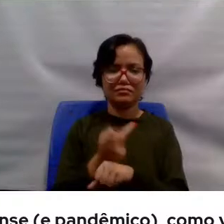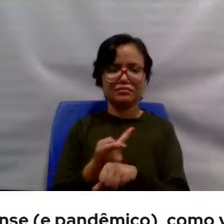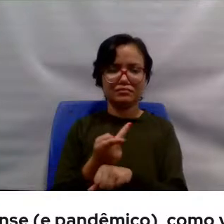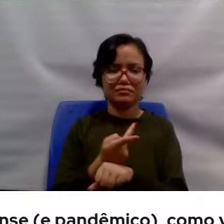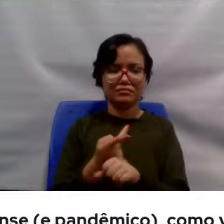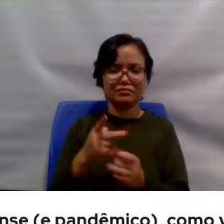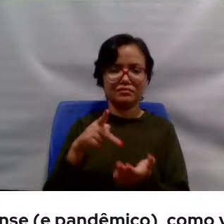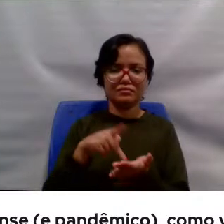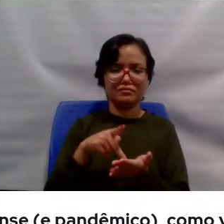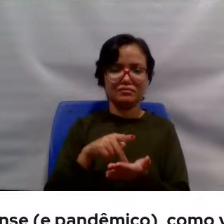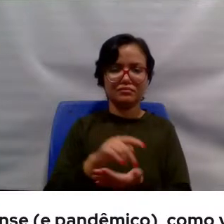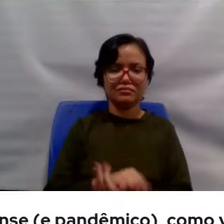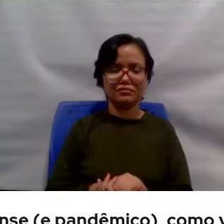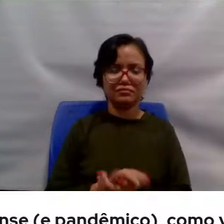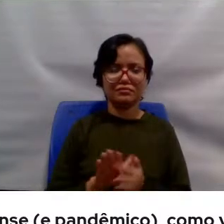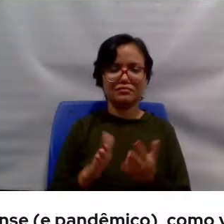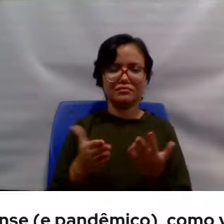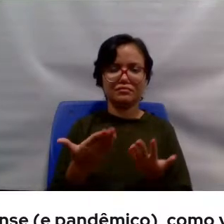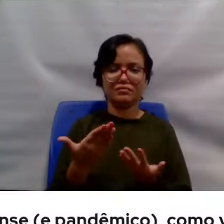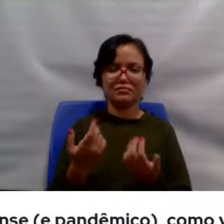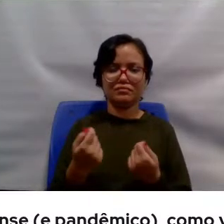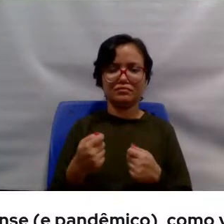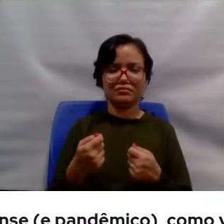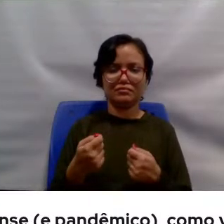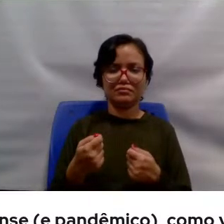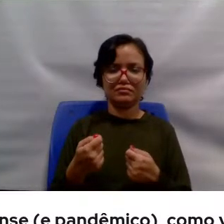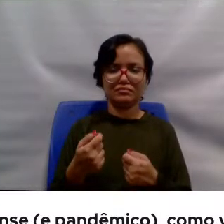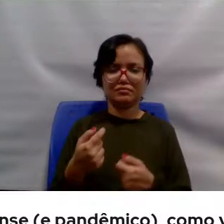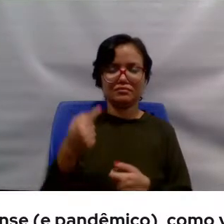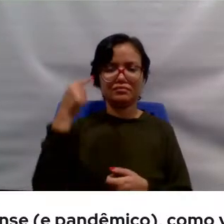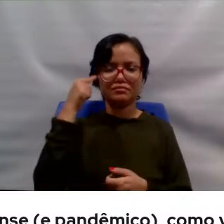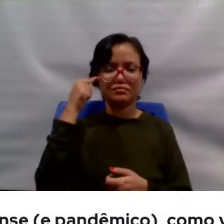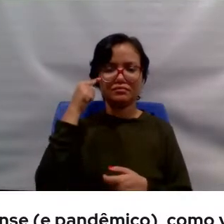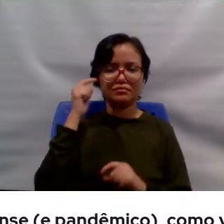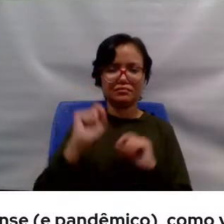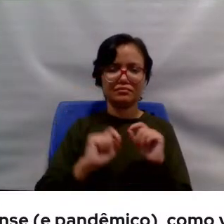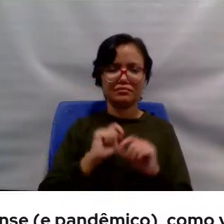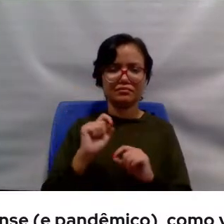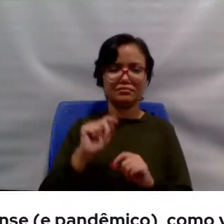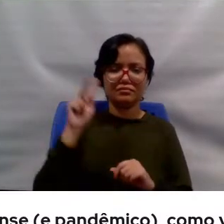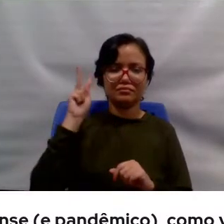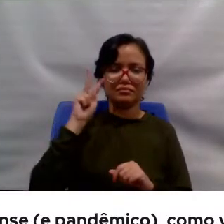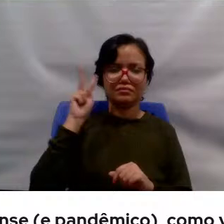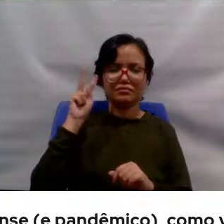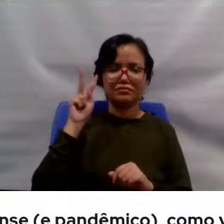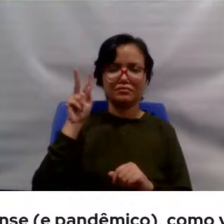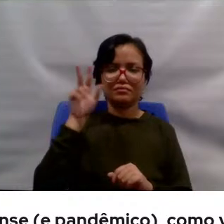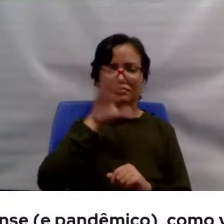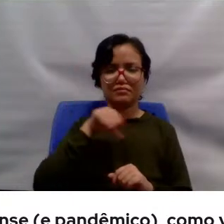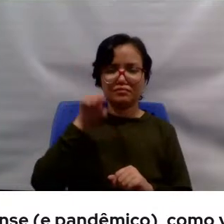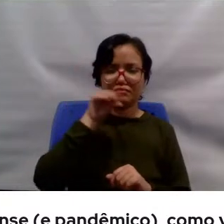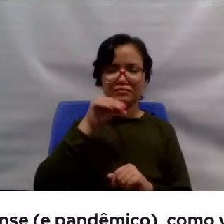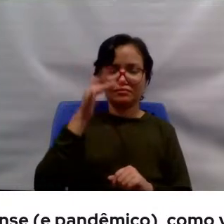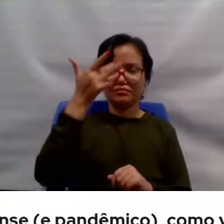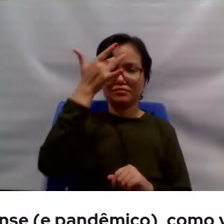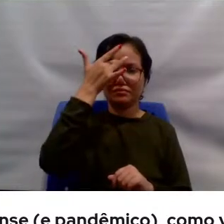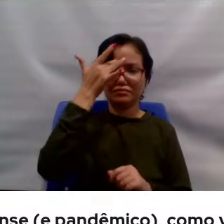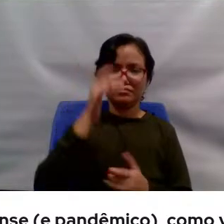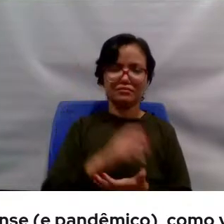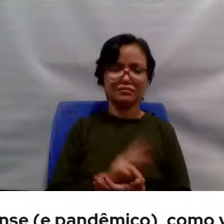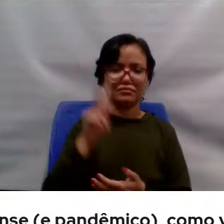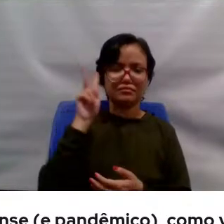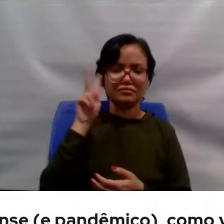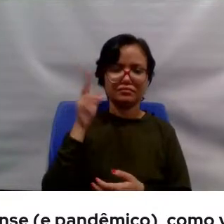verdade. Então, você tem que levar em consideração a história oral, a memória, a história de vida